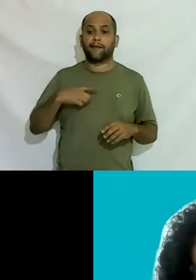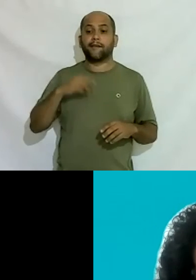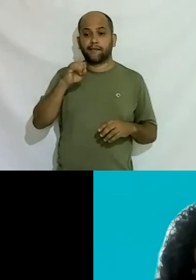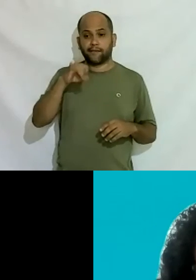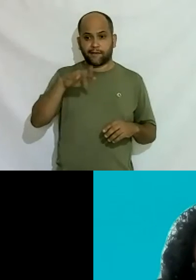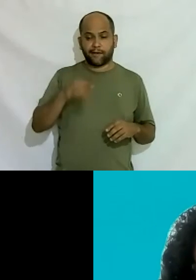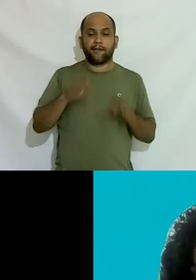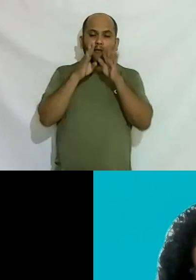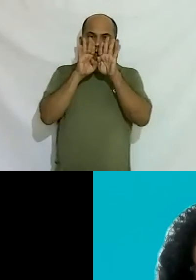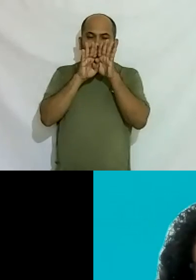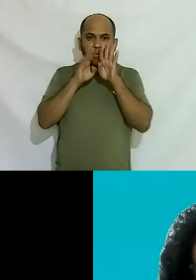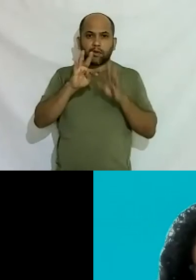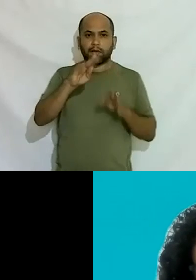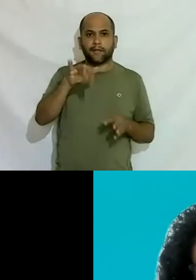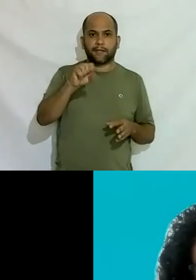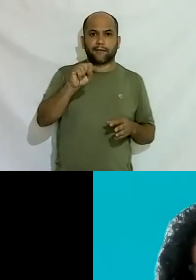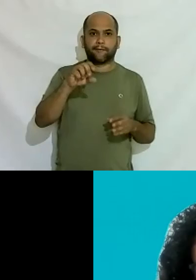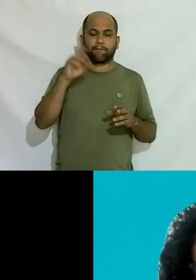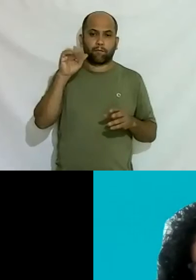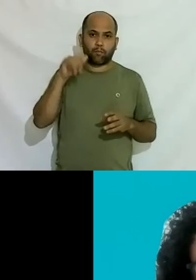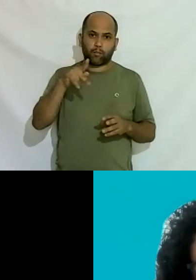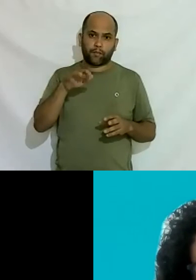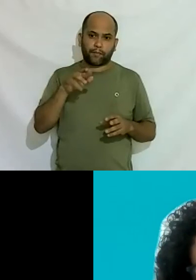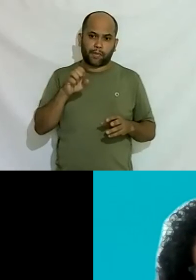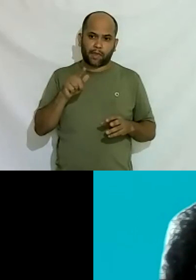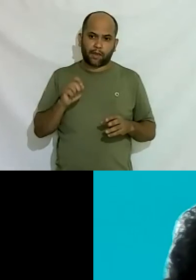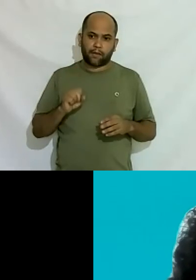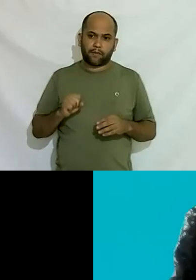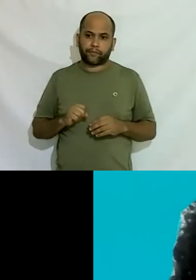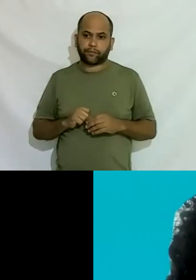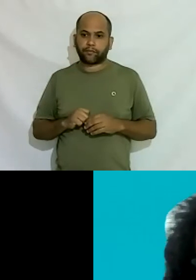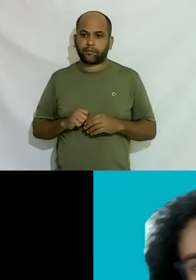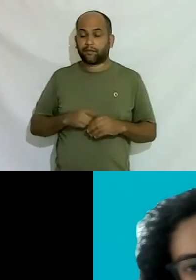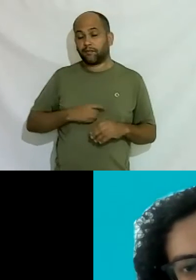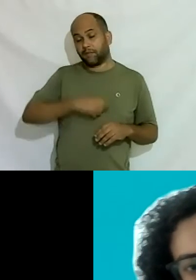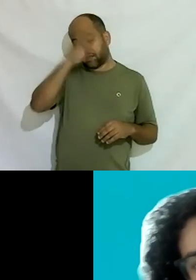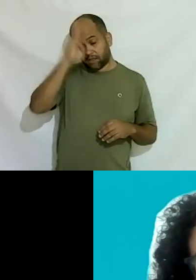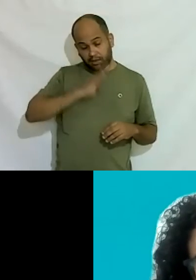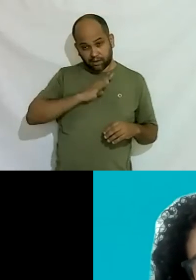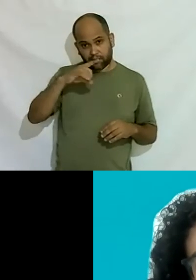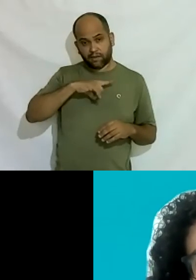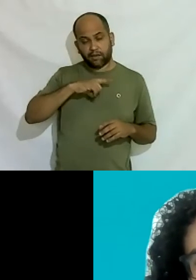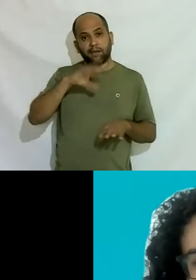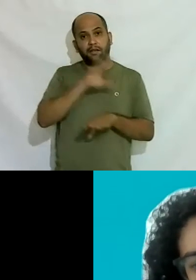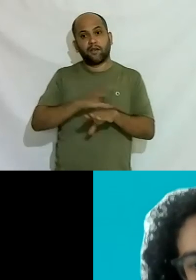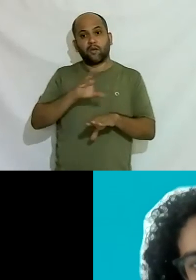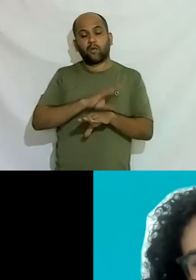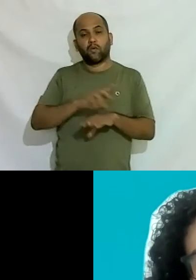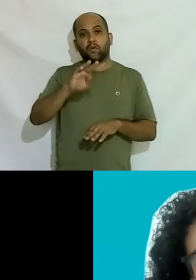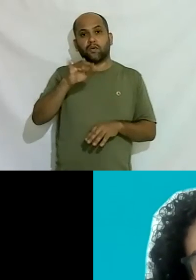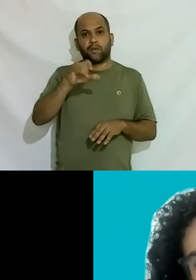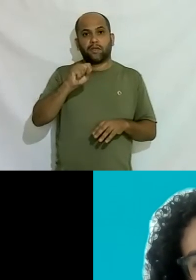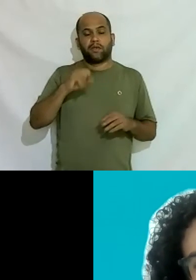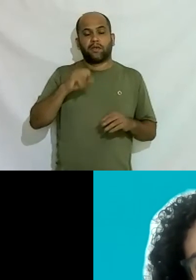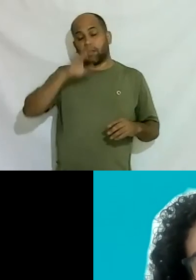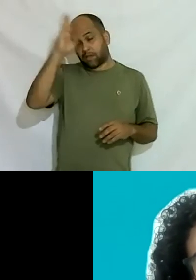facebook transempregos o site transempregos é tudo gratuito tem muita tem curso para trans gratuito lá